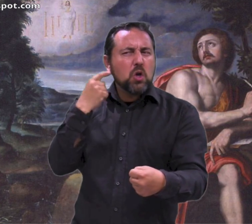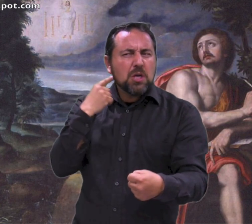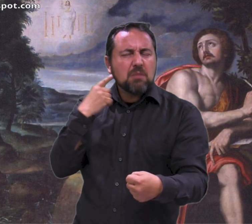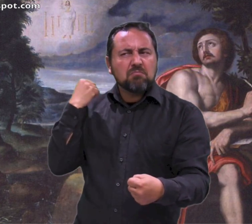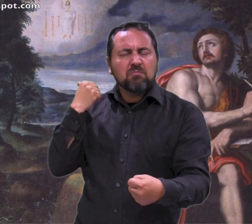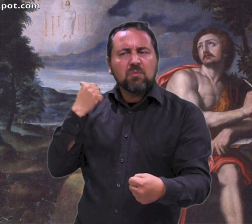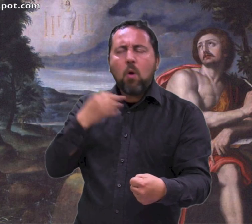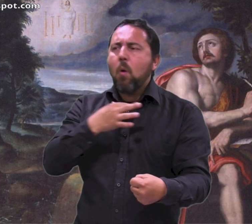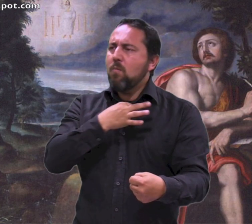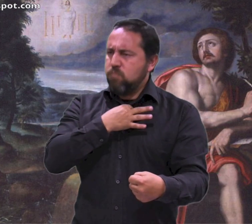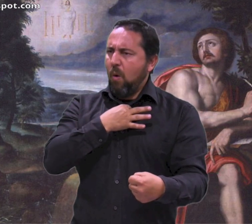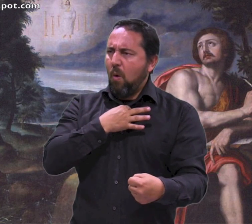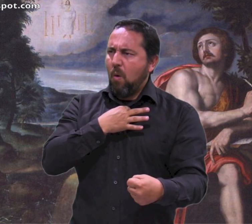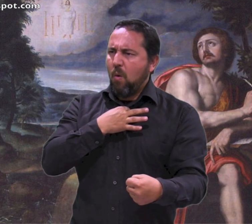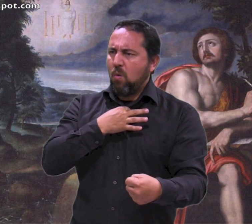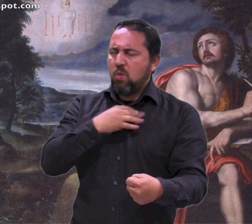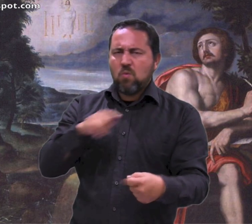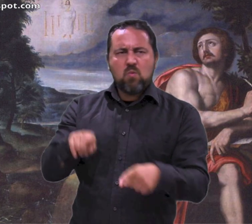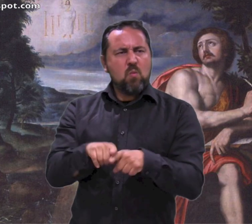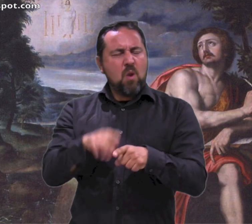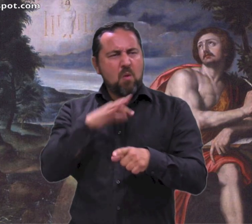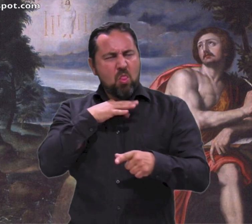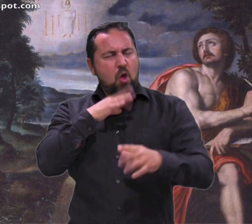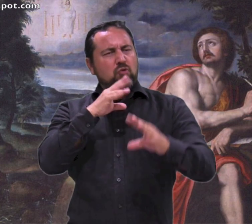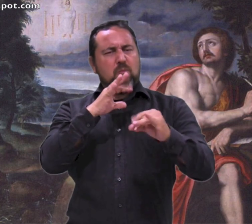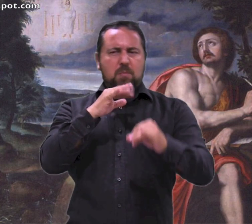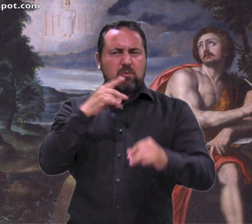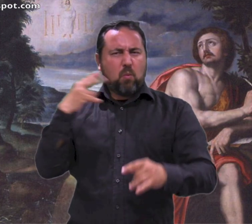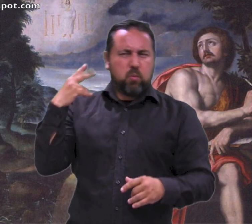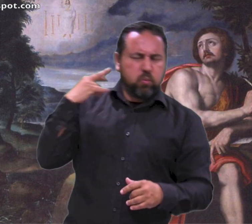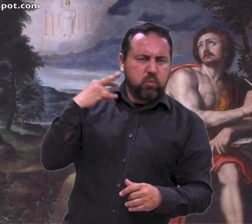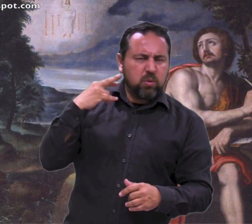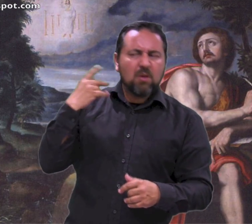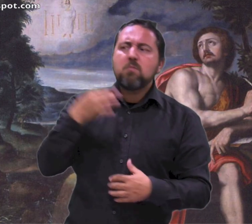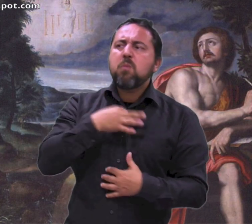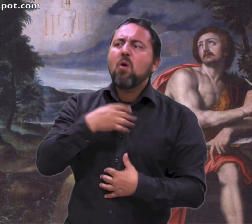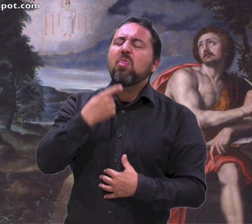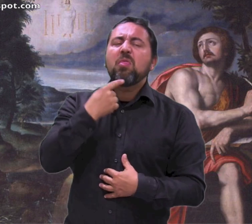detrás de mí una voz potente como la trompeta que decía